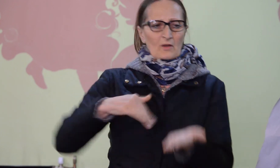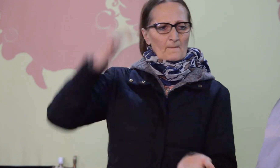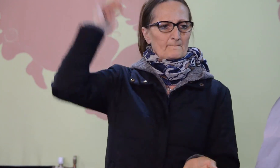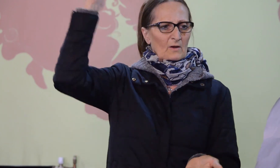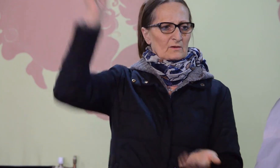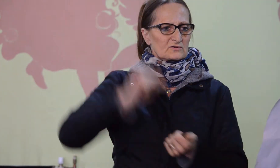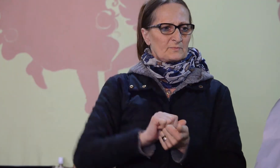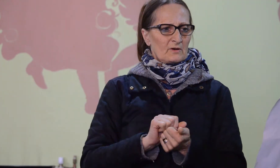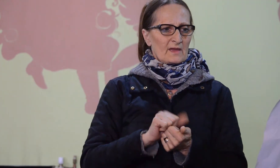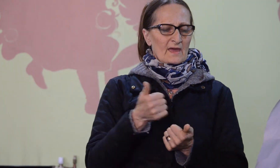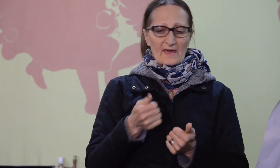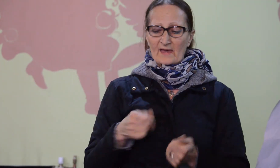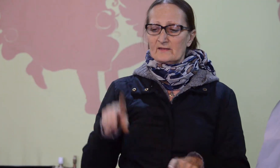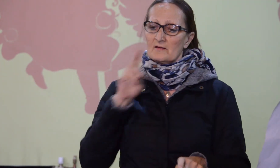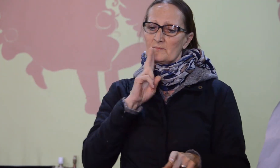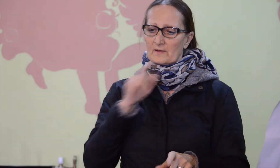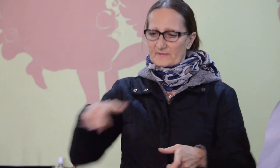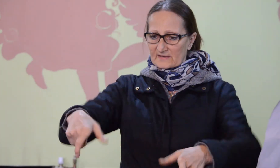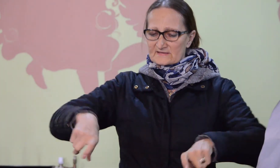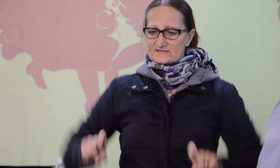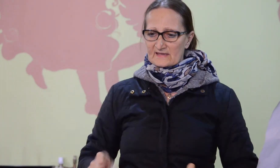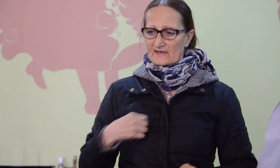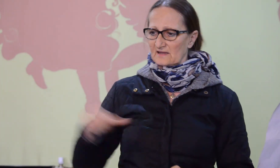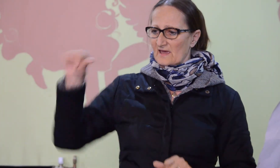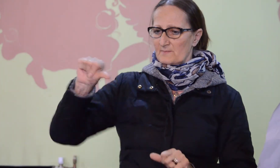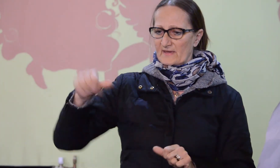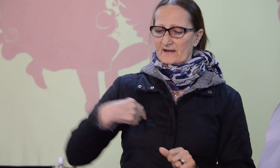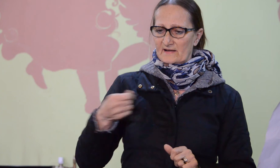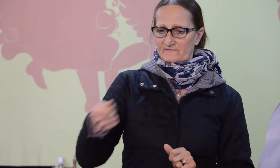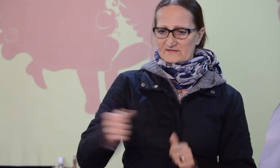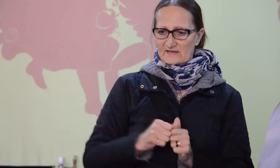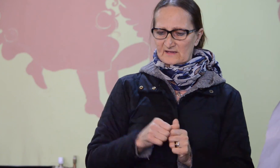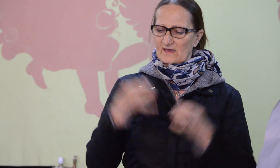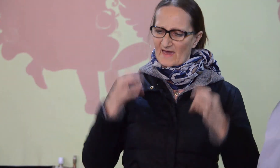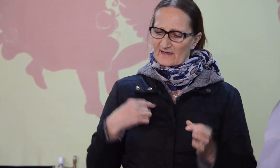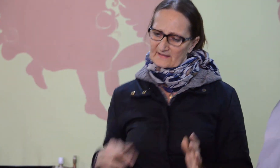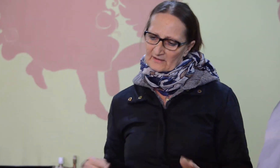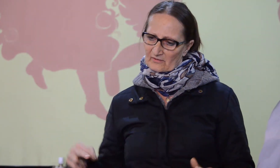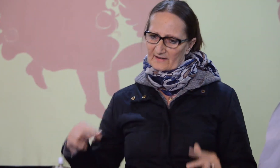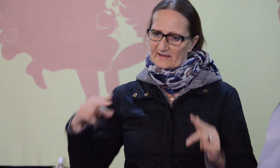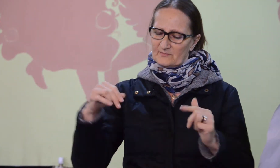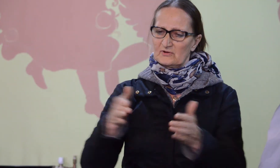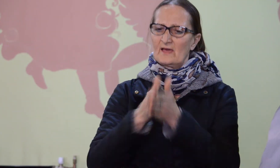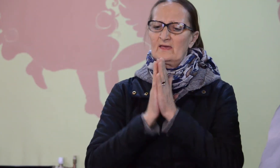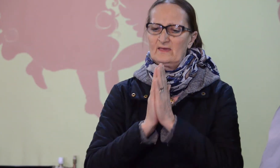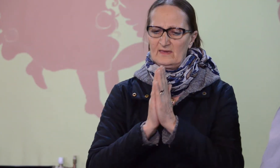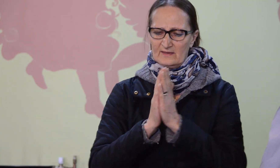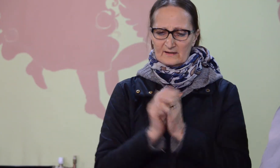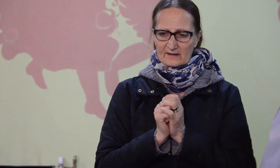Egy szószéket a sok közül kibérlek. Engedjetek fel lépcsőjére, kérlek. Még nem tudom, mit